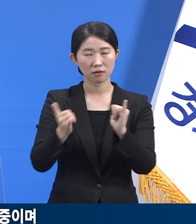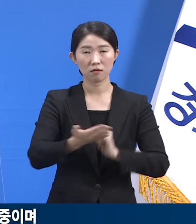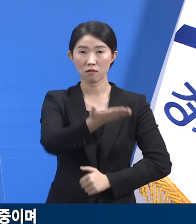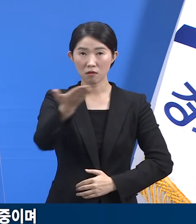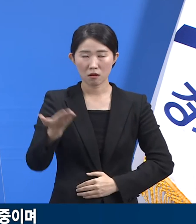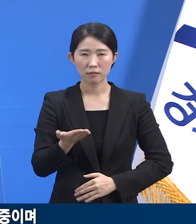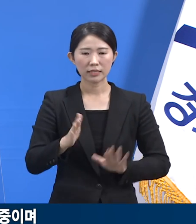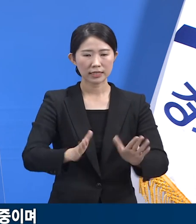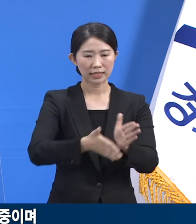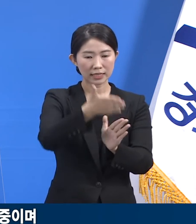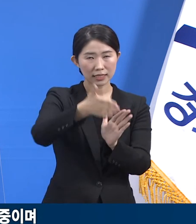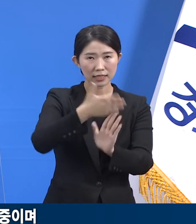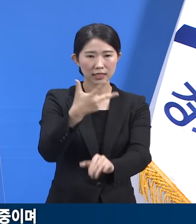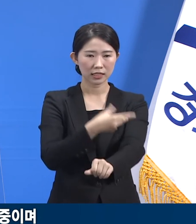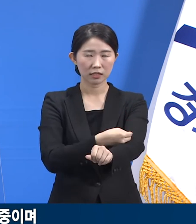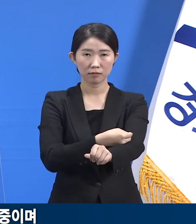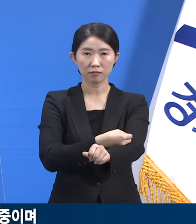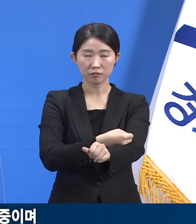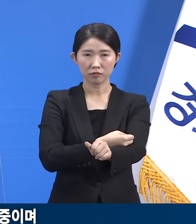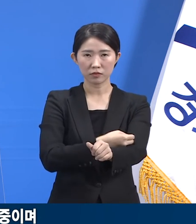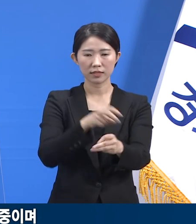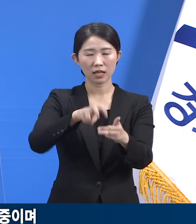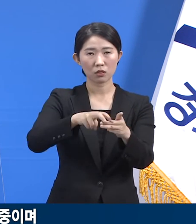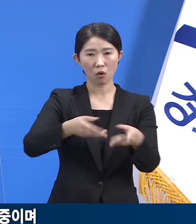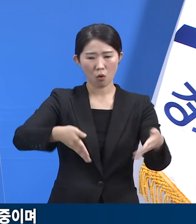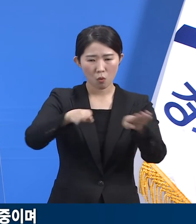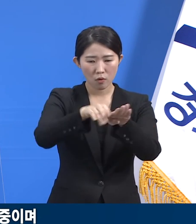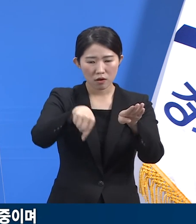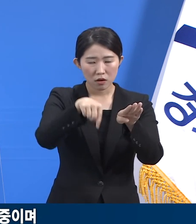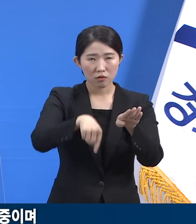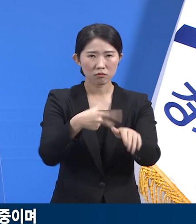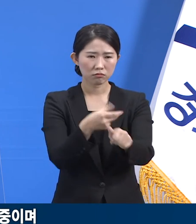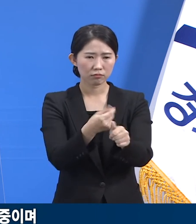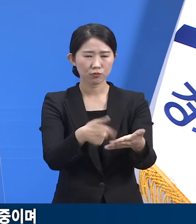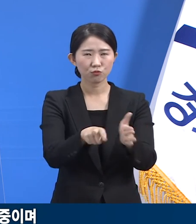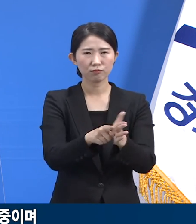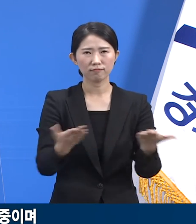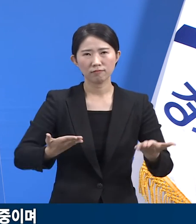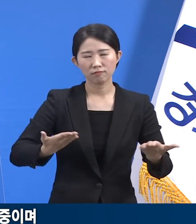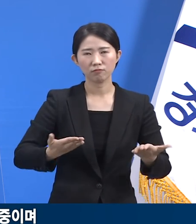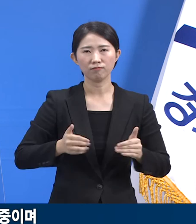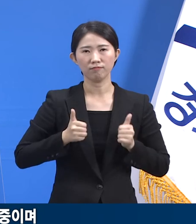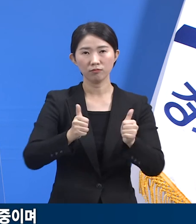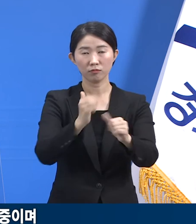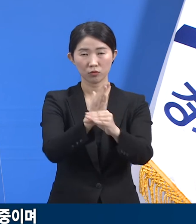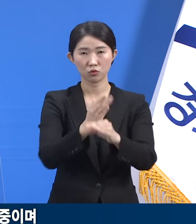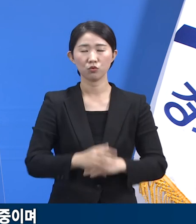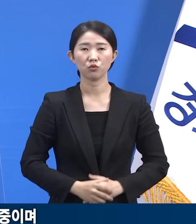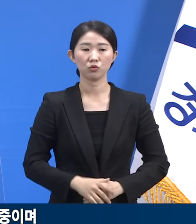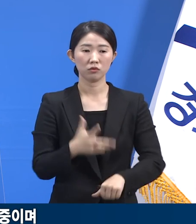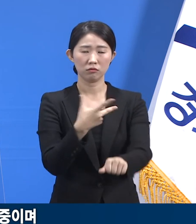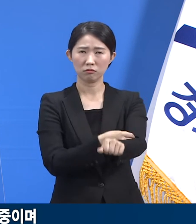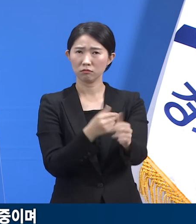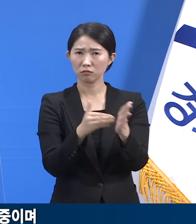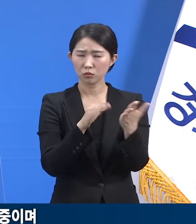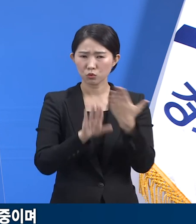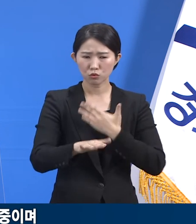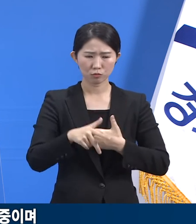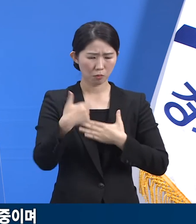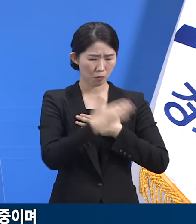시군예방접종센터에서 이 과업에 헌신하고 계십니다. 백신 접종 후 이상반응에 대해서도